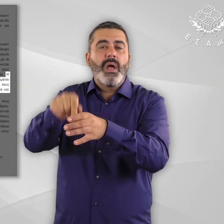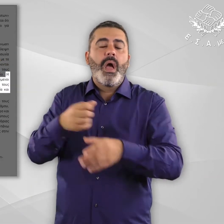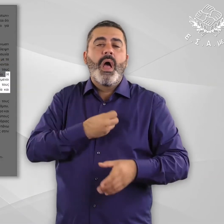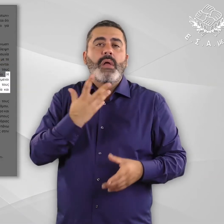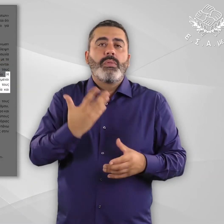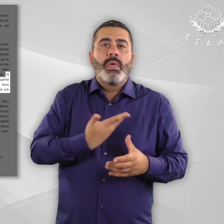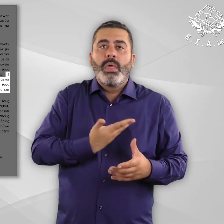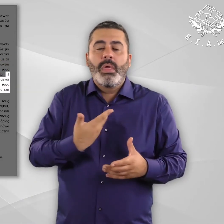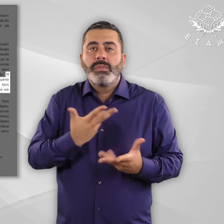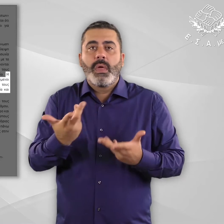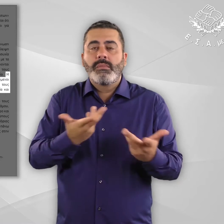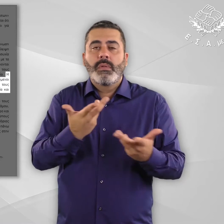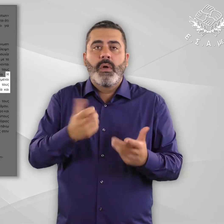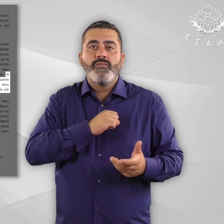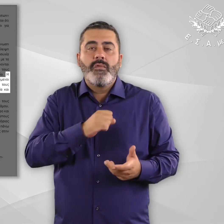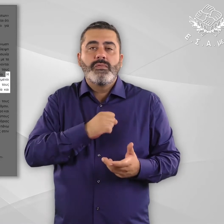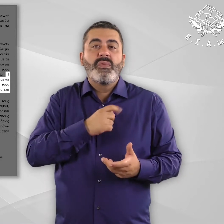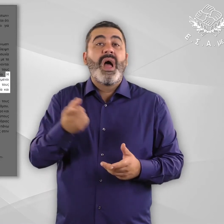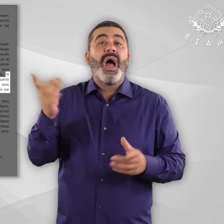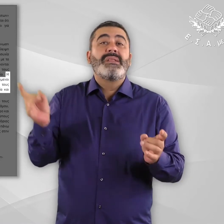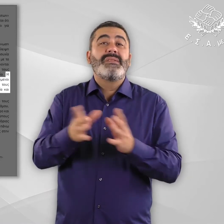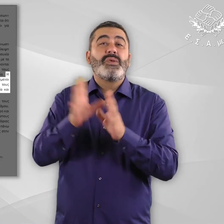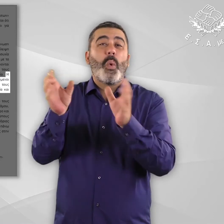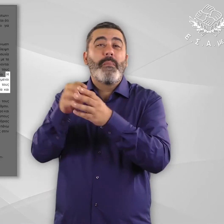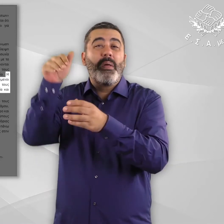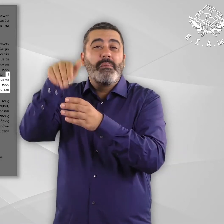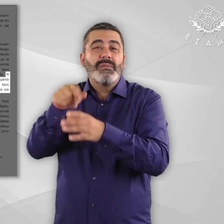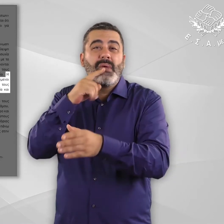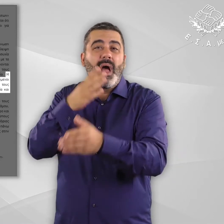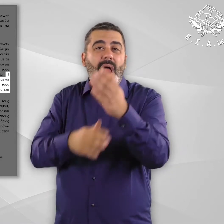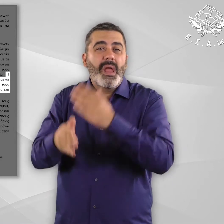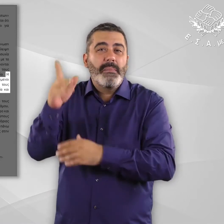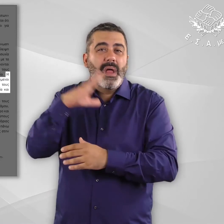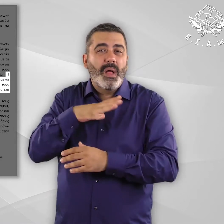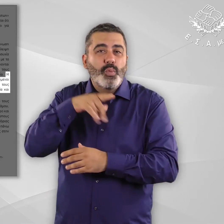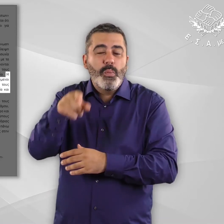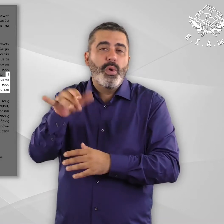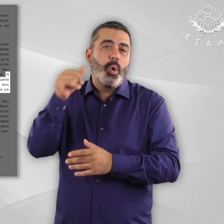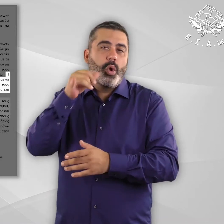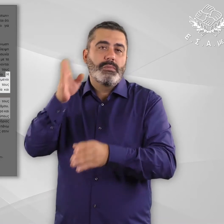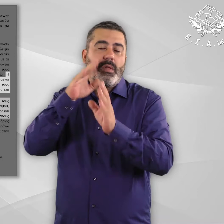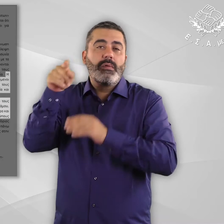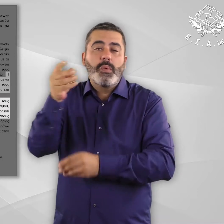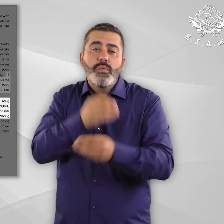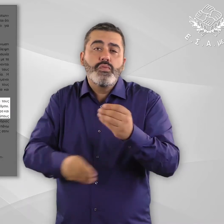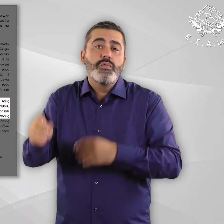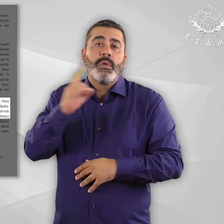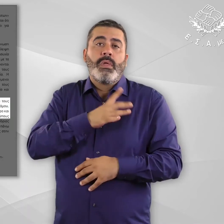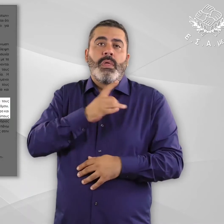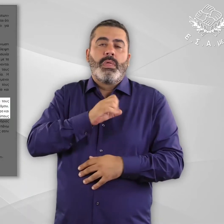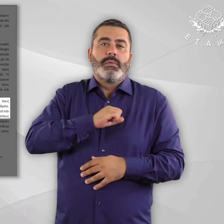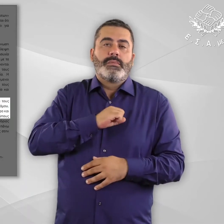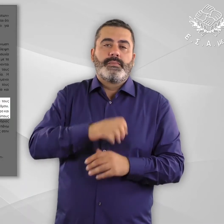έχει πολλαπλάσιες συνέπειες για τους περισσότερο ευάλωτους όπως είναι τα άτομα με αναπηρία και χρόνιες παθήσεις. Με βάση